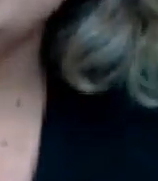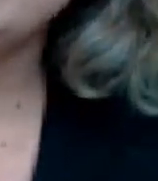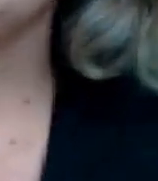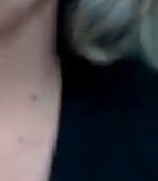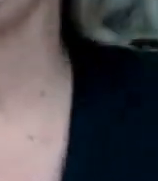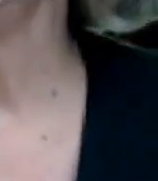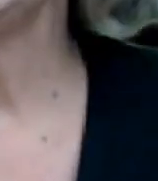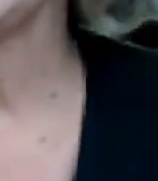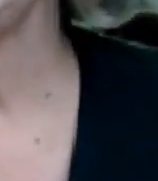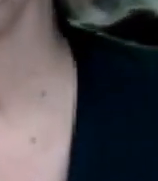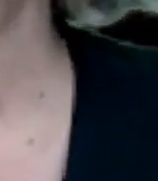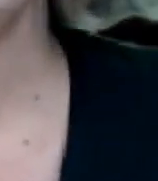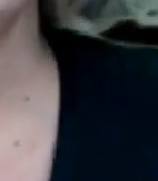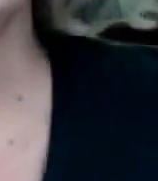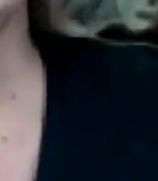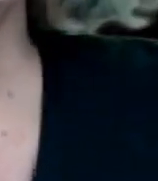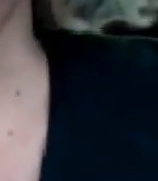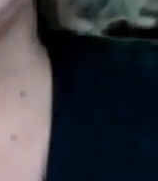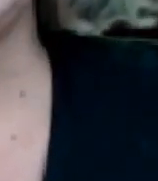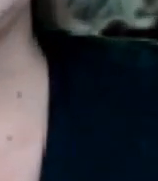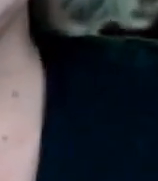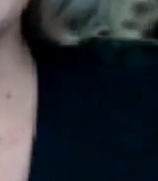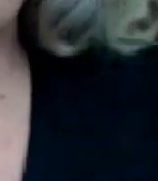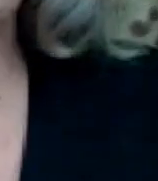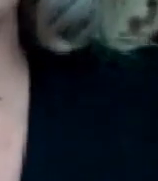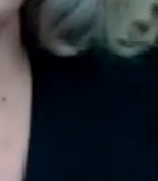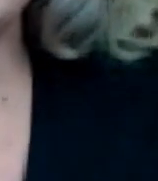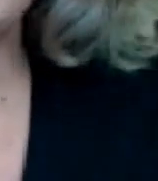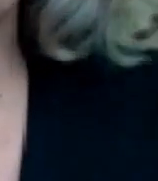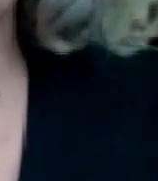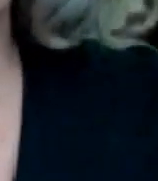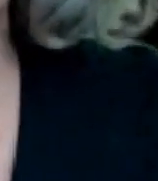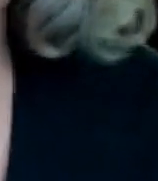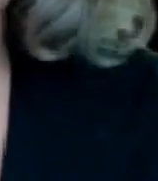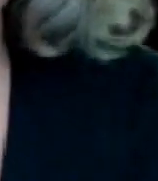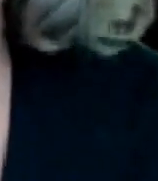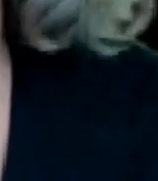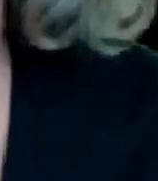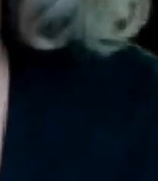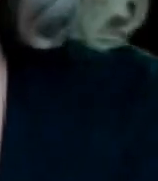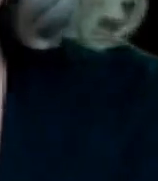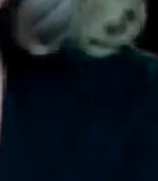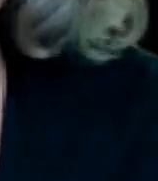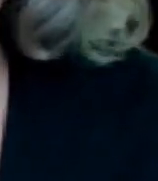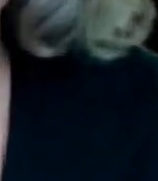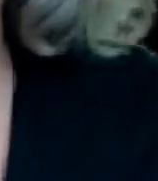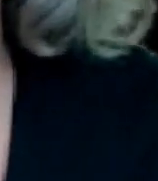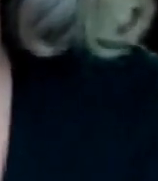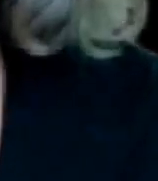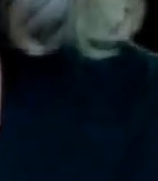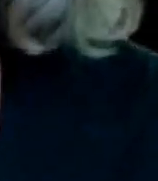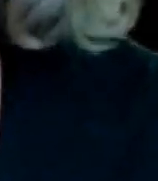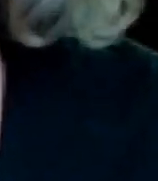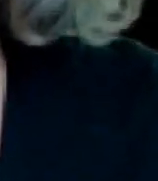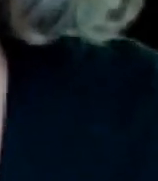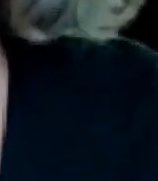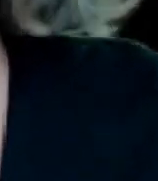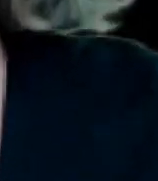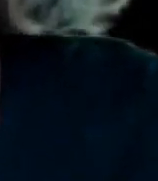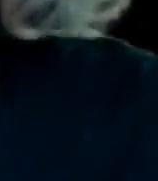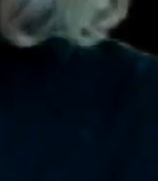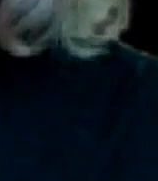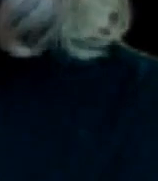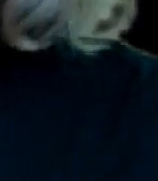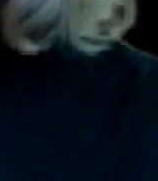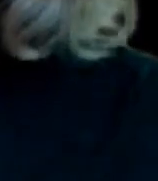miedo o pienso que quizá si ya puse ya pusieron se pusieron en ese plan de no dejar a alguien